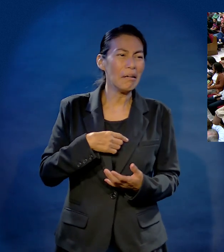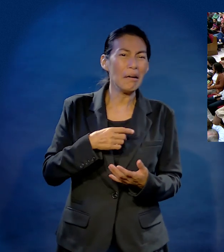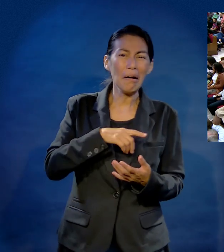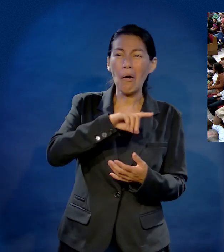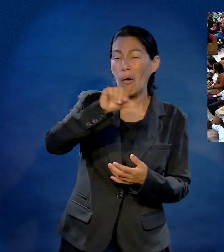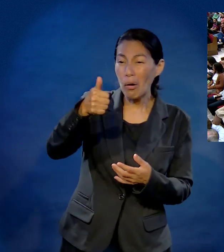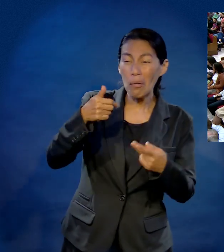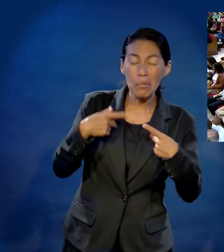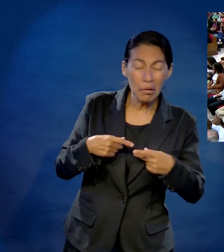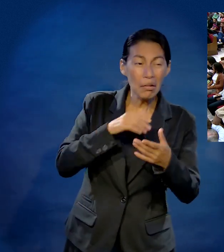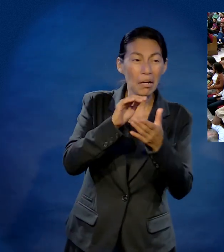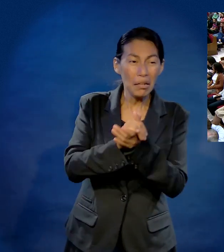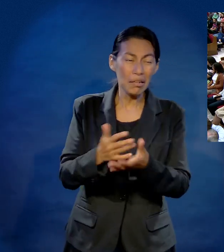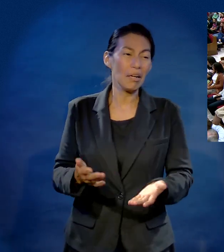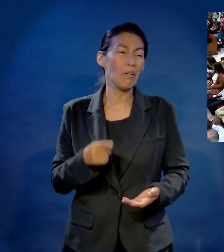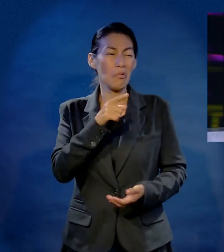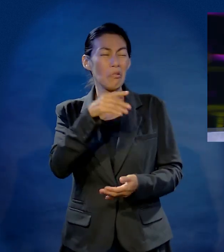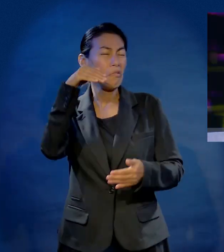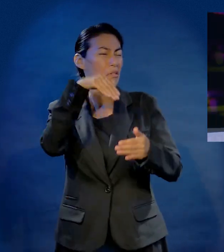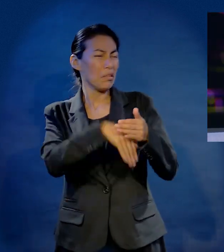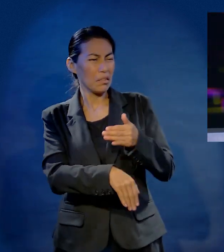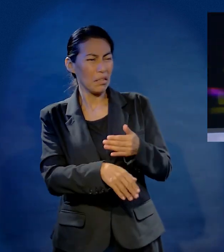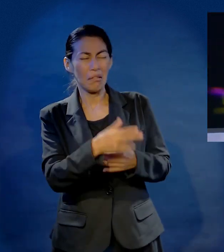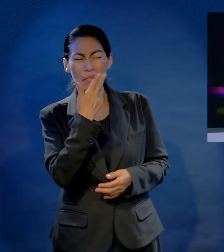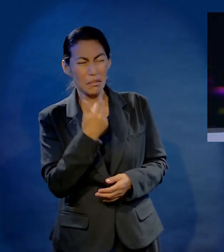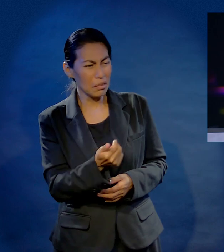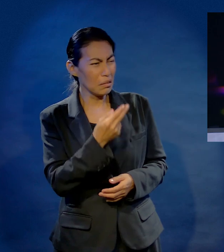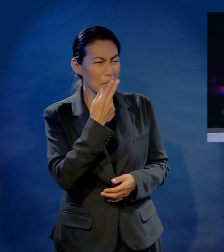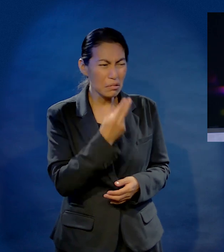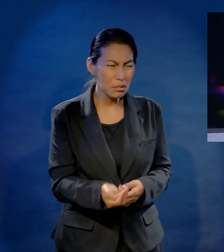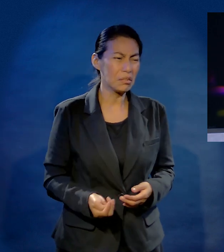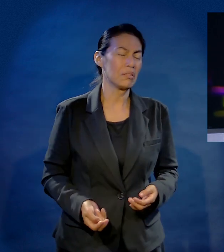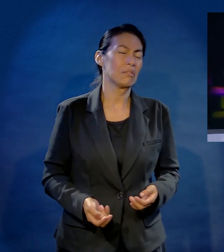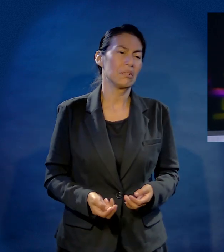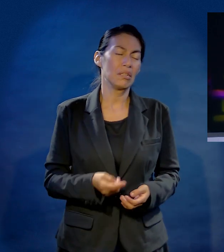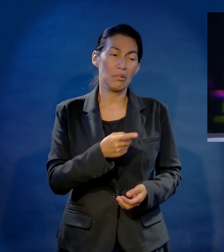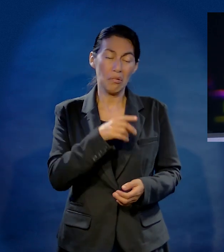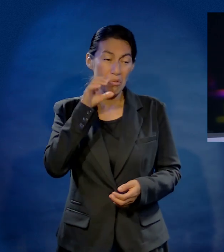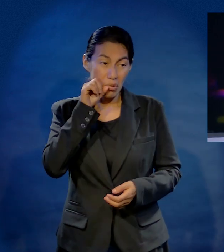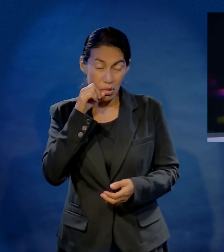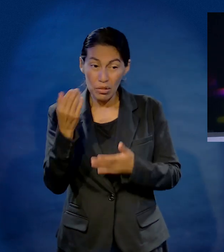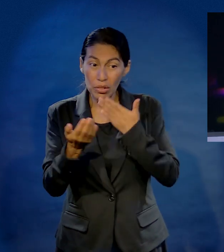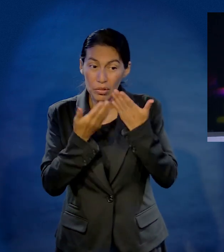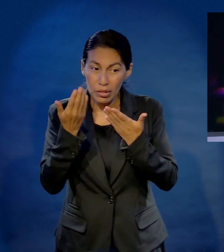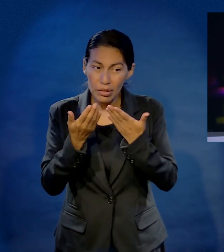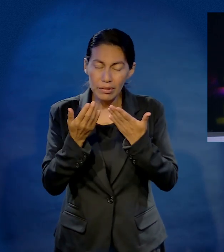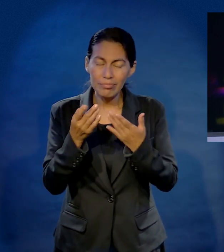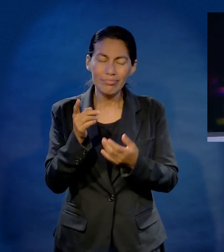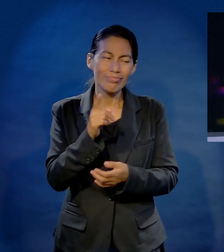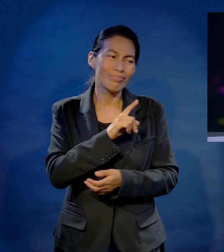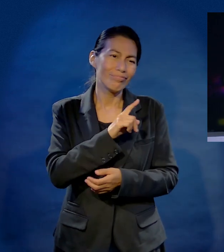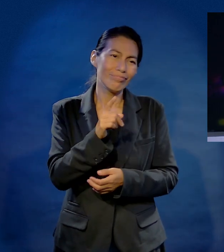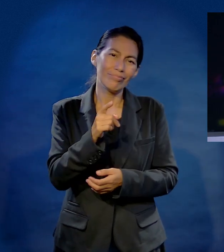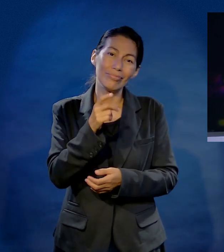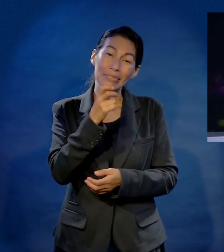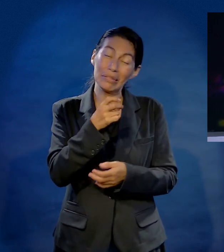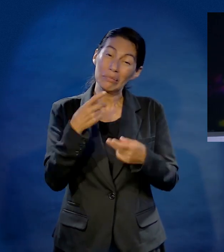Ay, mi mamá me dijo, me hubiera casado con el otro que tenía. Ay, eres un fracasado, no sirves para nada ni porque fuiste a Montemorelos.